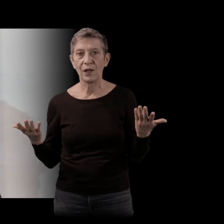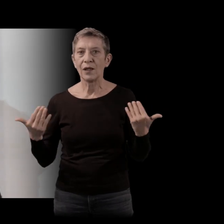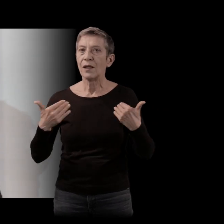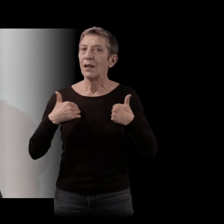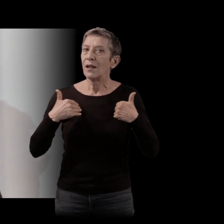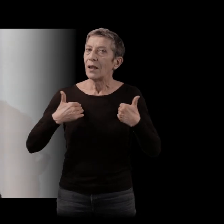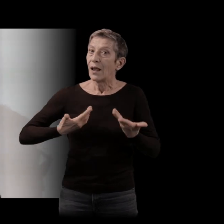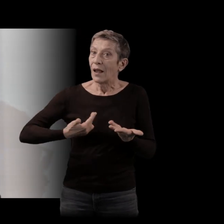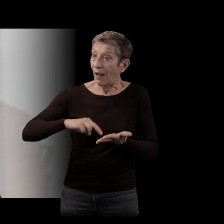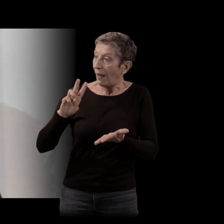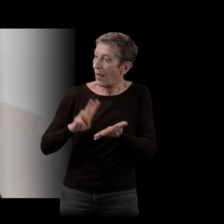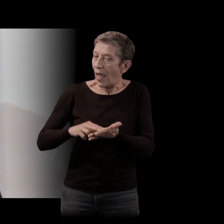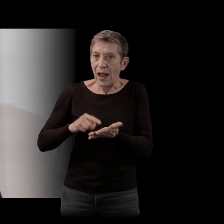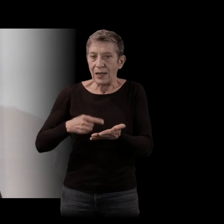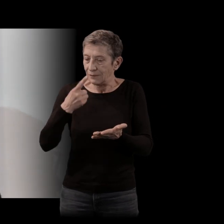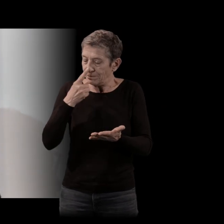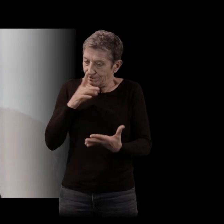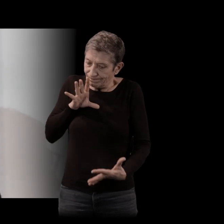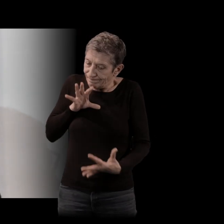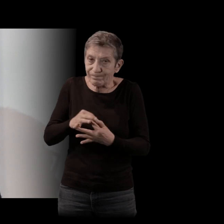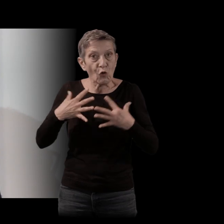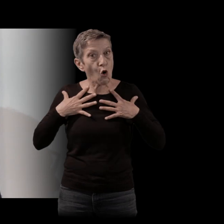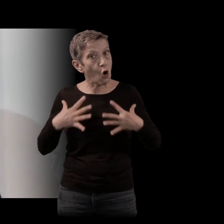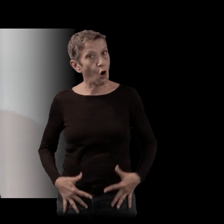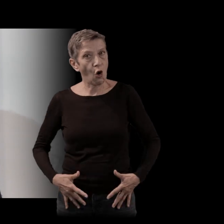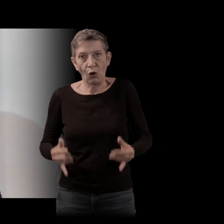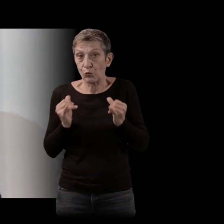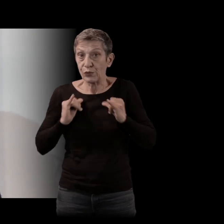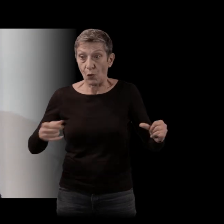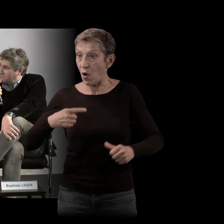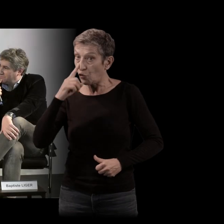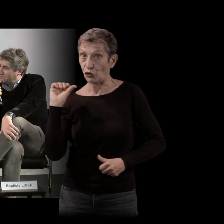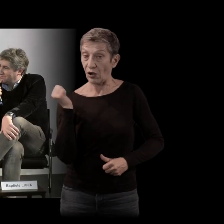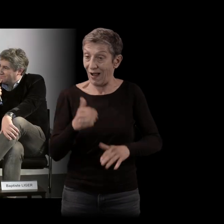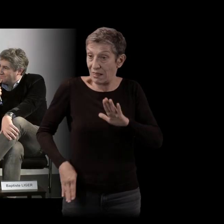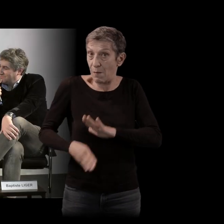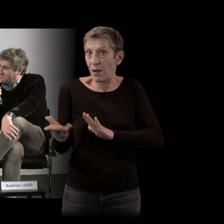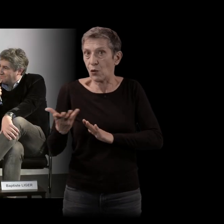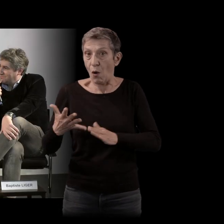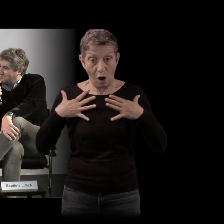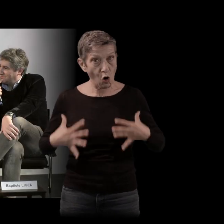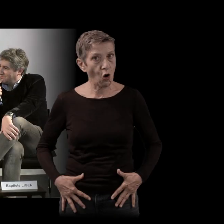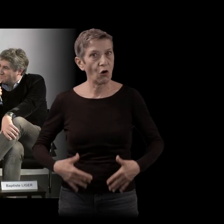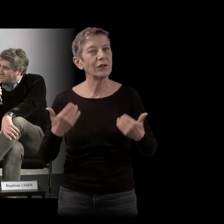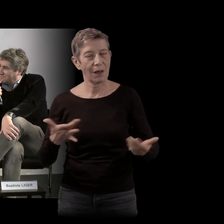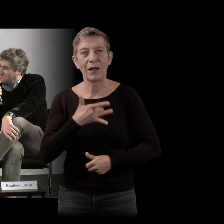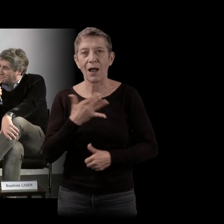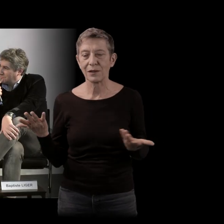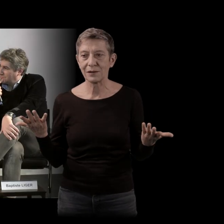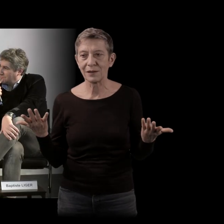il est puissamment corporel. Voilà. Je pense qu'on est d'abord des corps. Et c'est ça qui m'intéresse. De rendre ce que peuvent nos